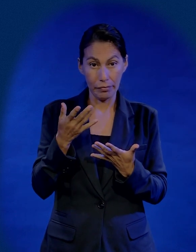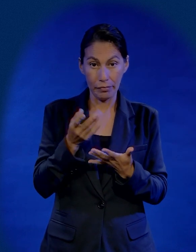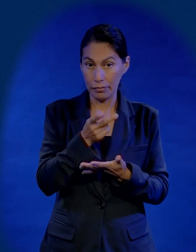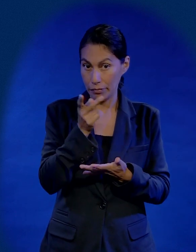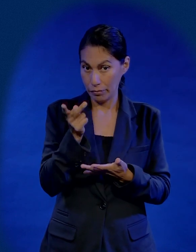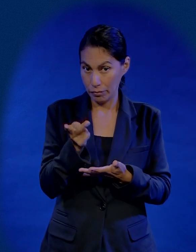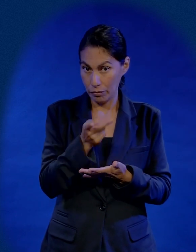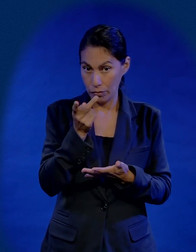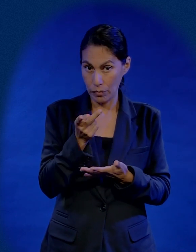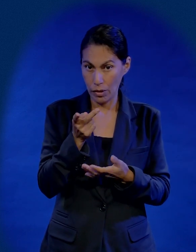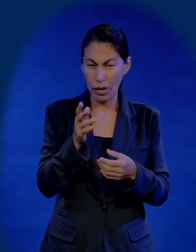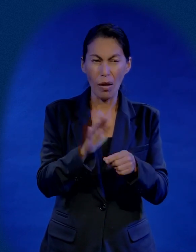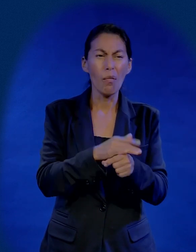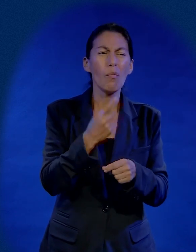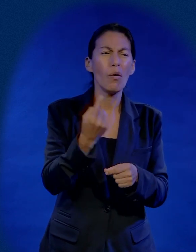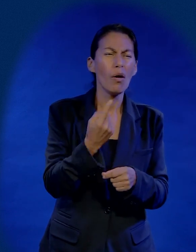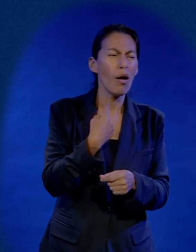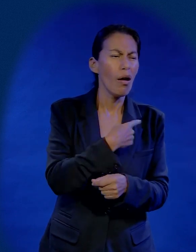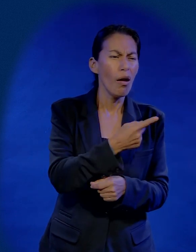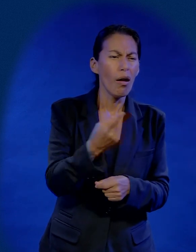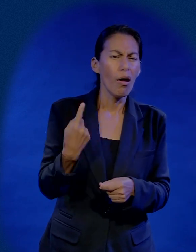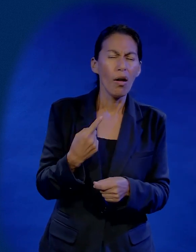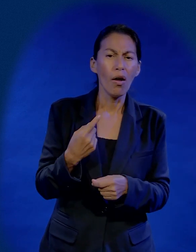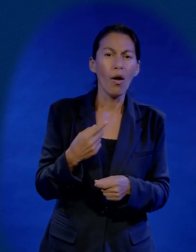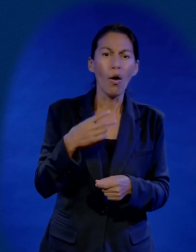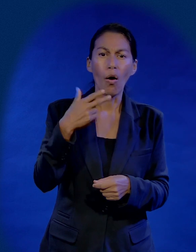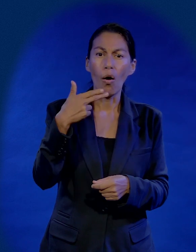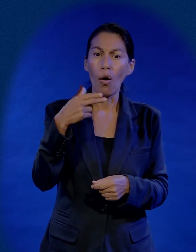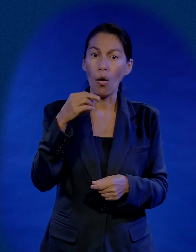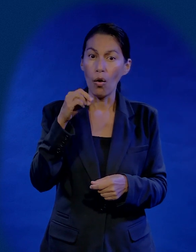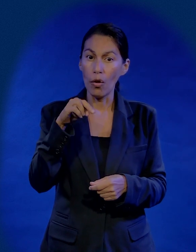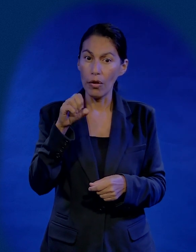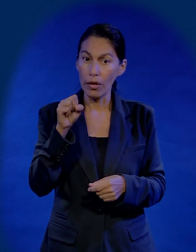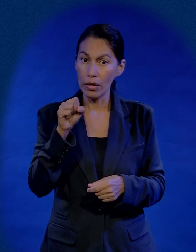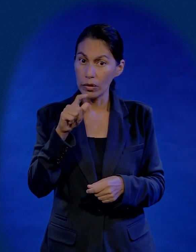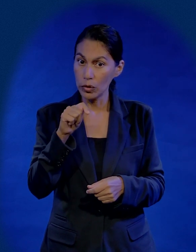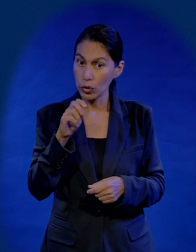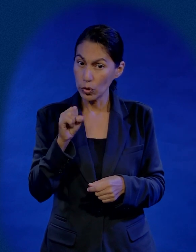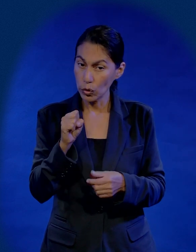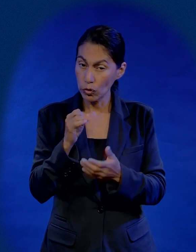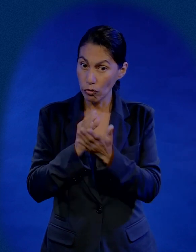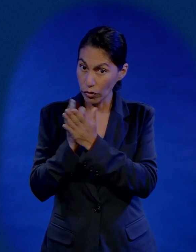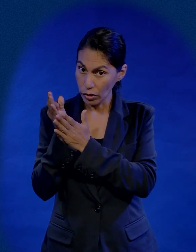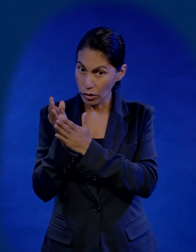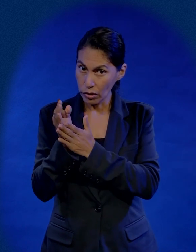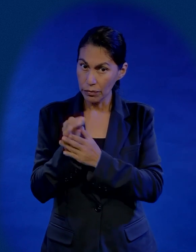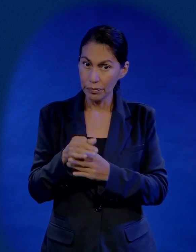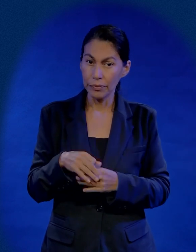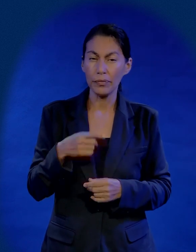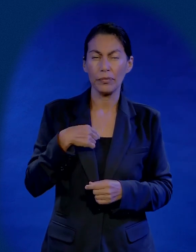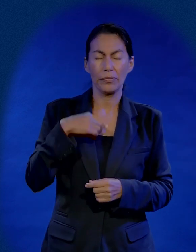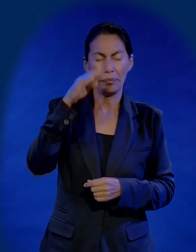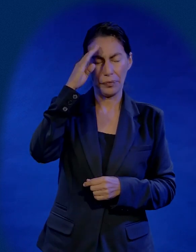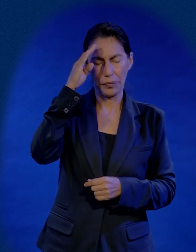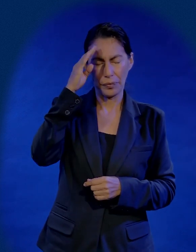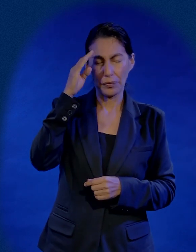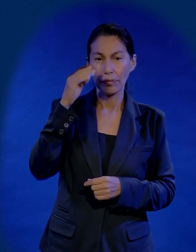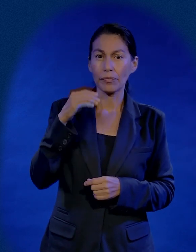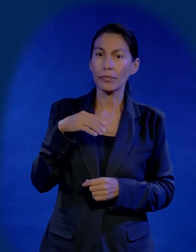más bien directa, ¿por qué debemos ser honestos? Yo esperaba que los muchachos respondieran, porque Jesús quiere que seamos honestos,